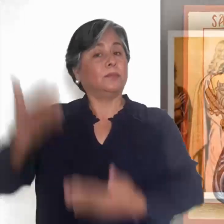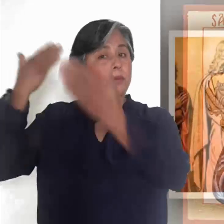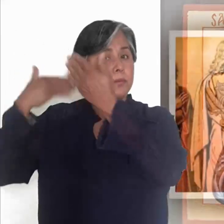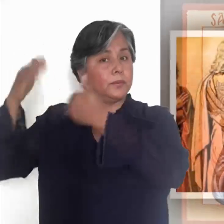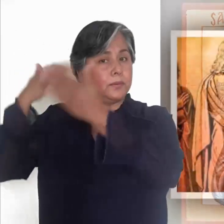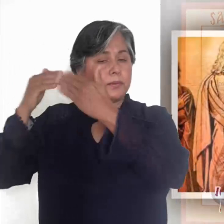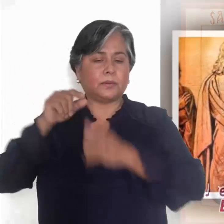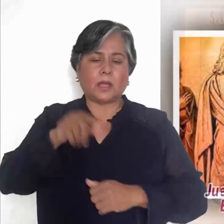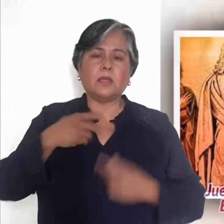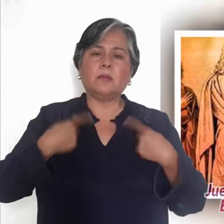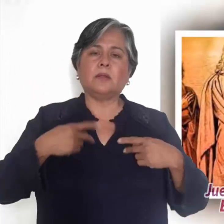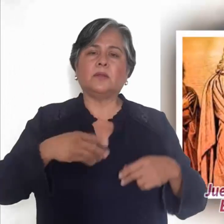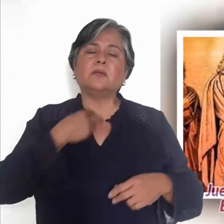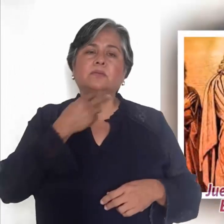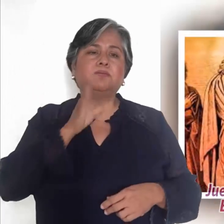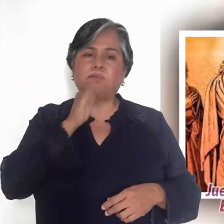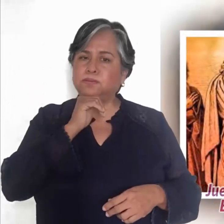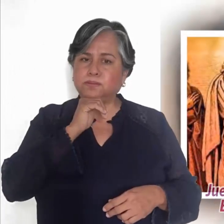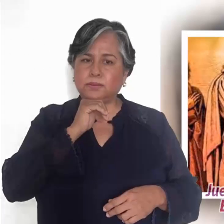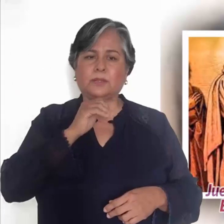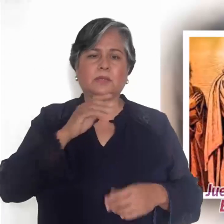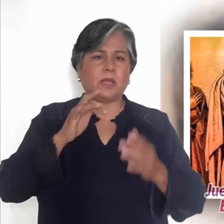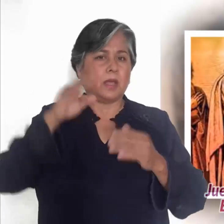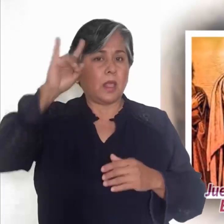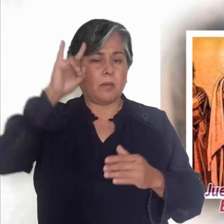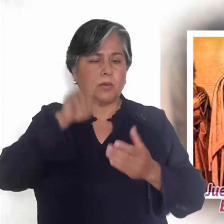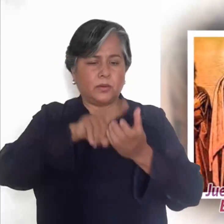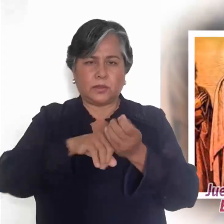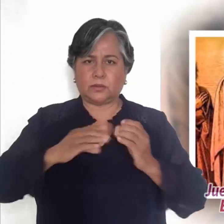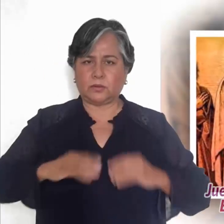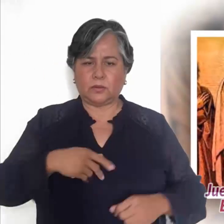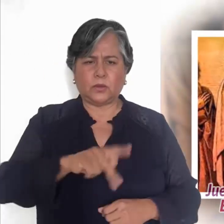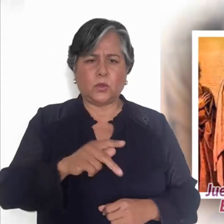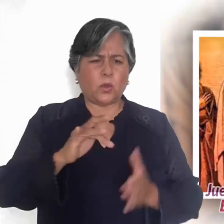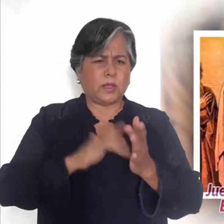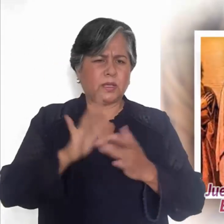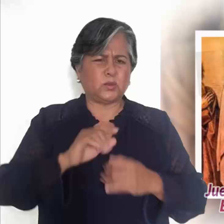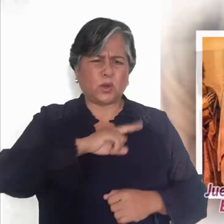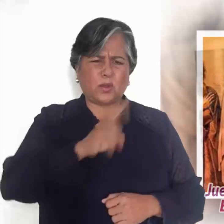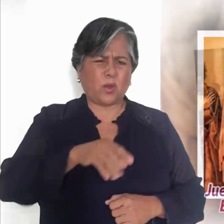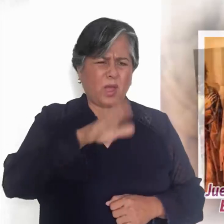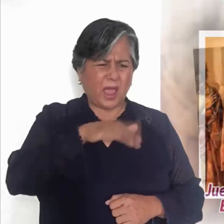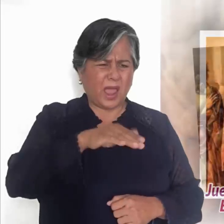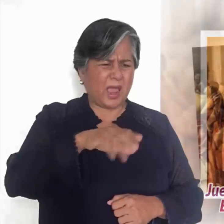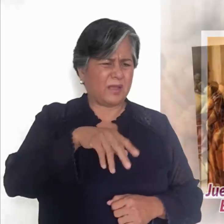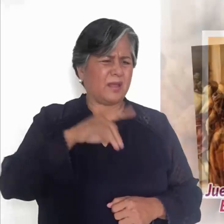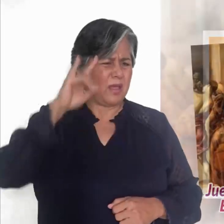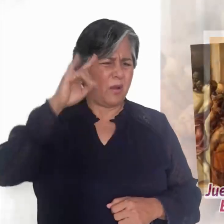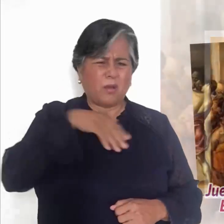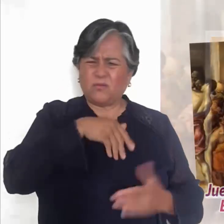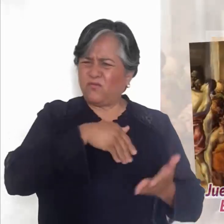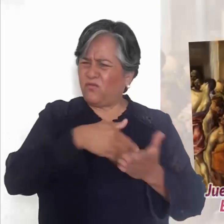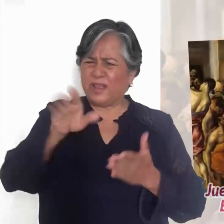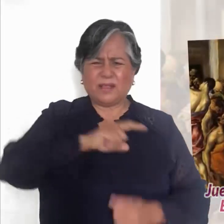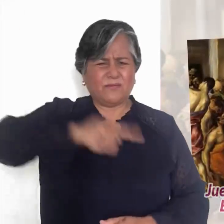En aquel tiempo Jesús expulsó a un demonio que era mudo. Apenas salió el demonio, habló el mudo y la multitud